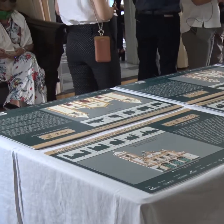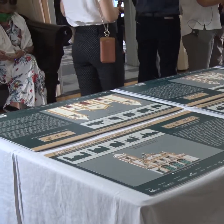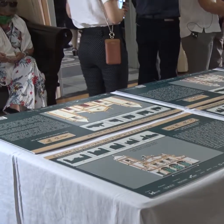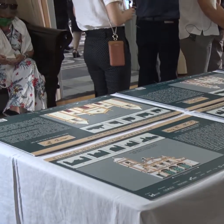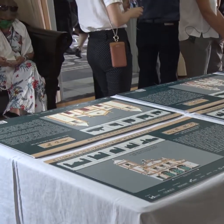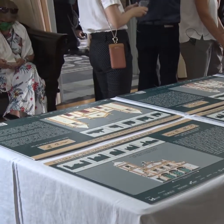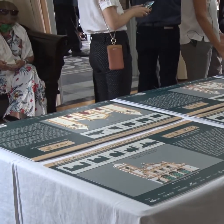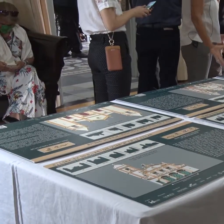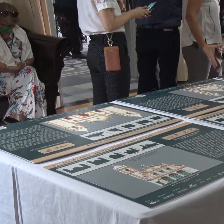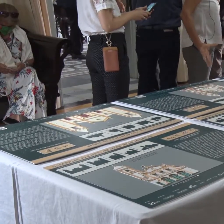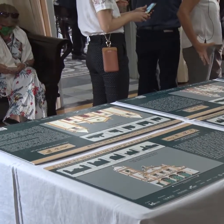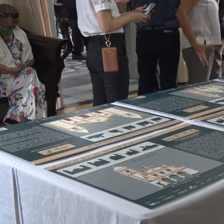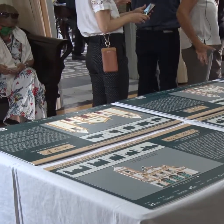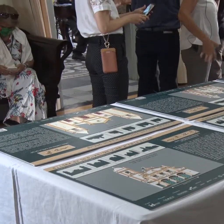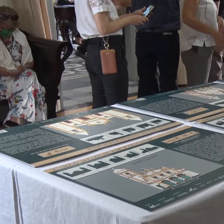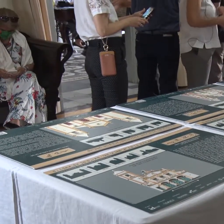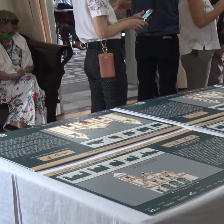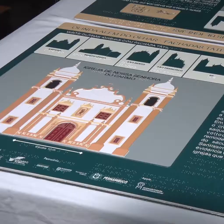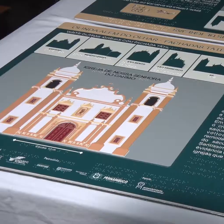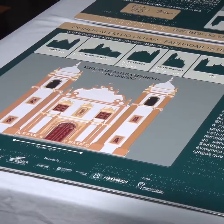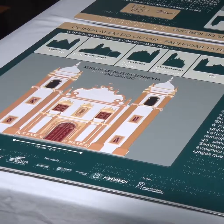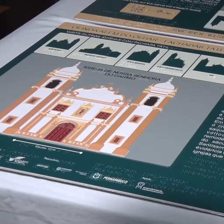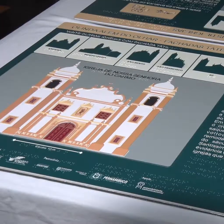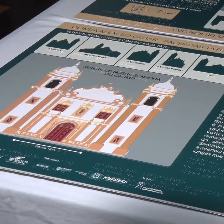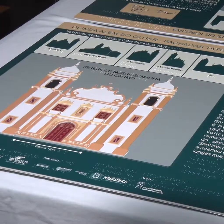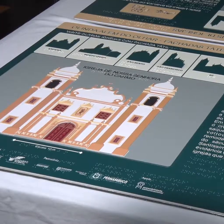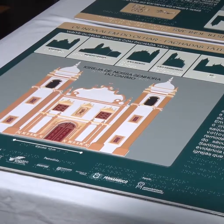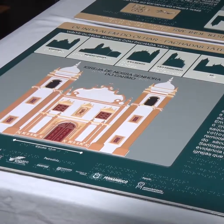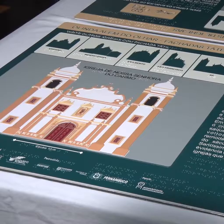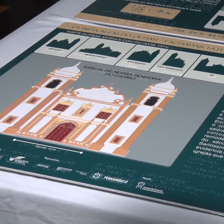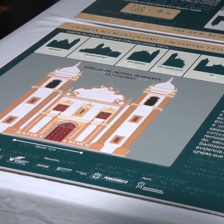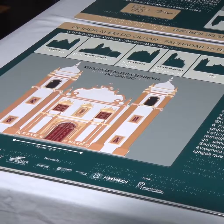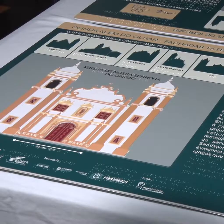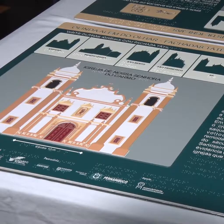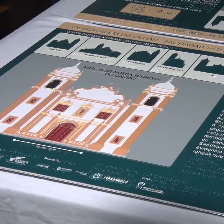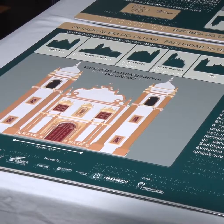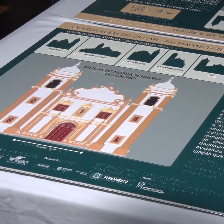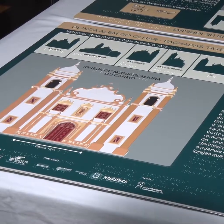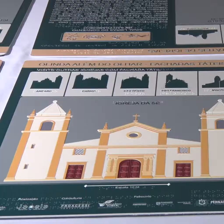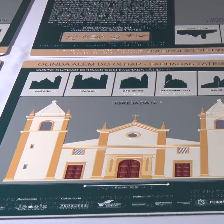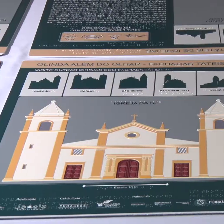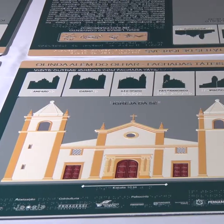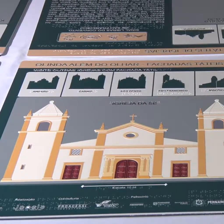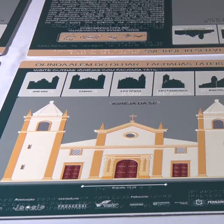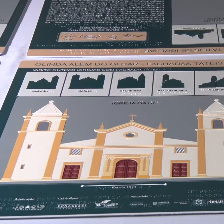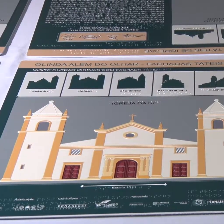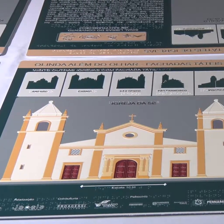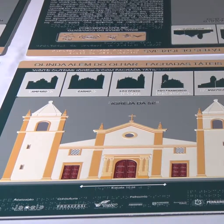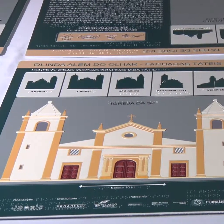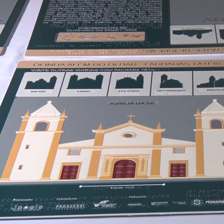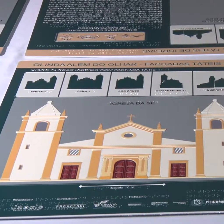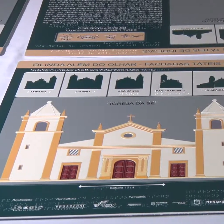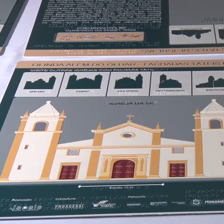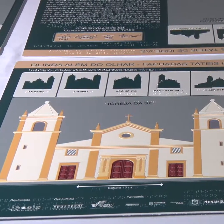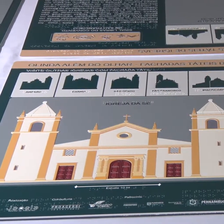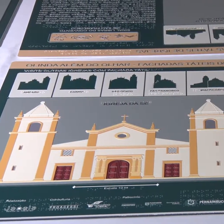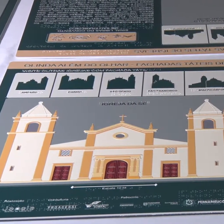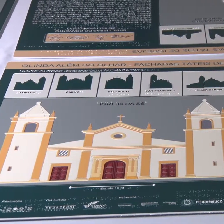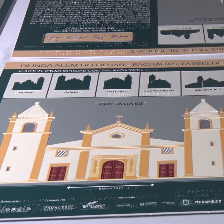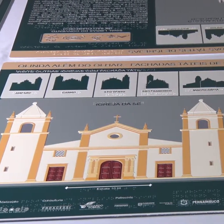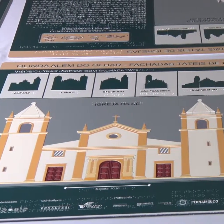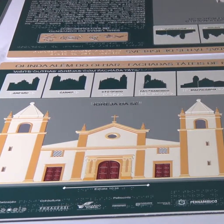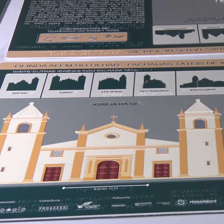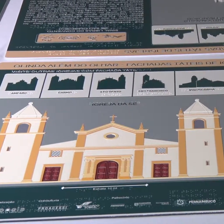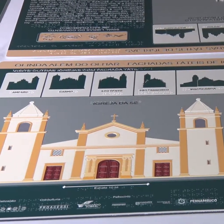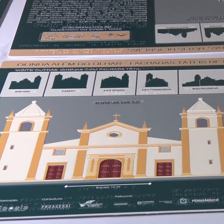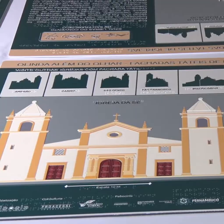painéis táteis que usam recursos de design inclusivo para acesso ao visual da fachada das igrejas e